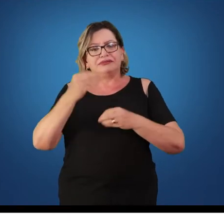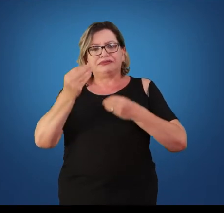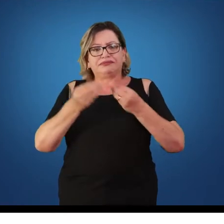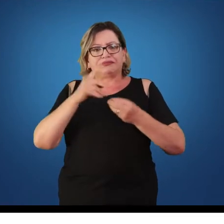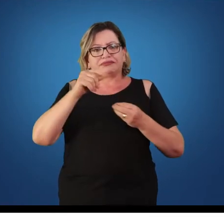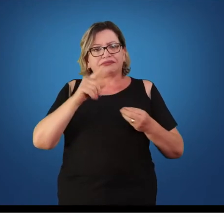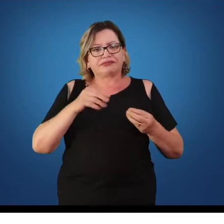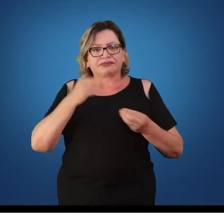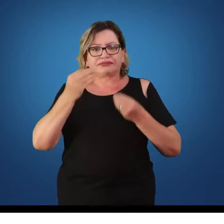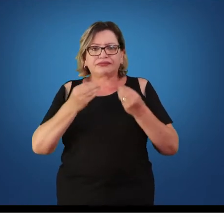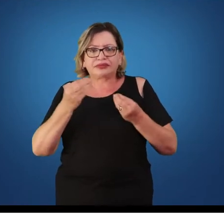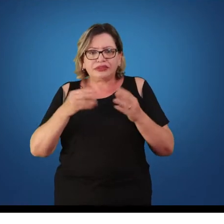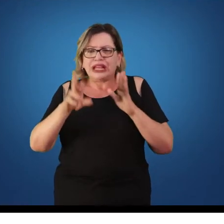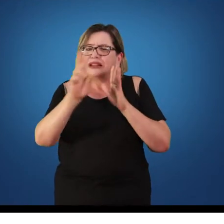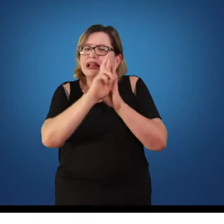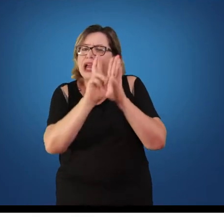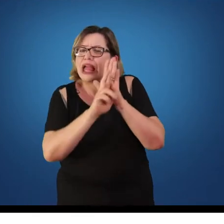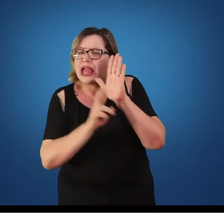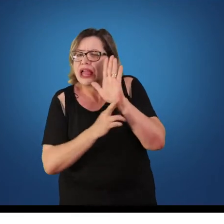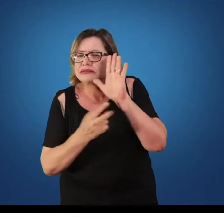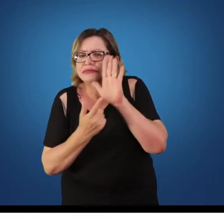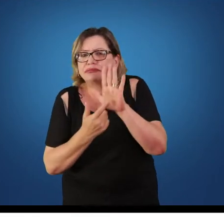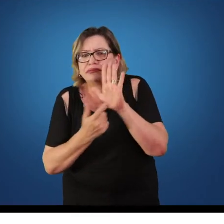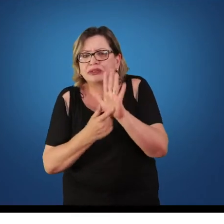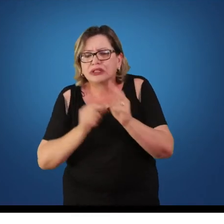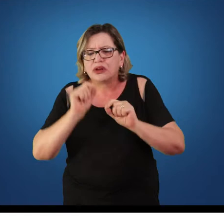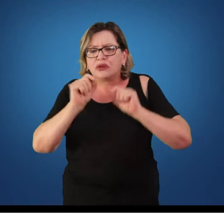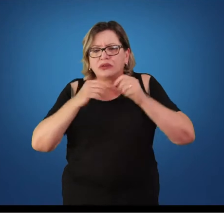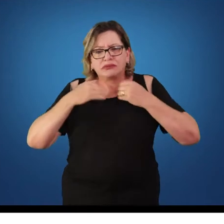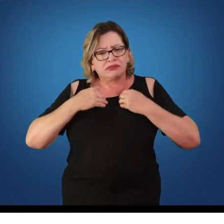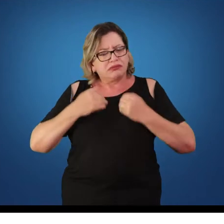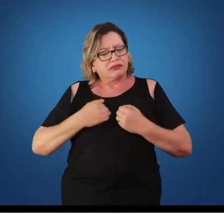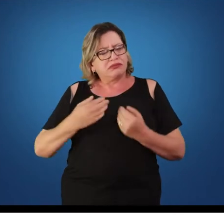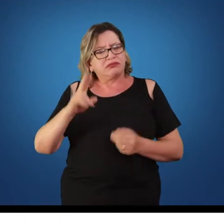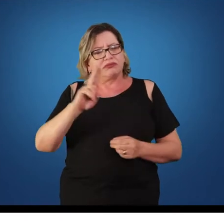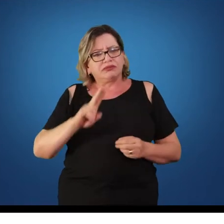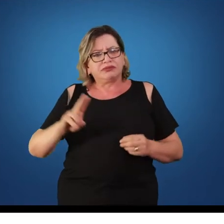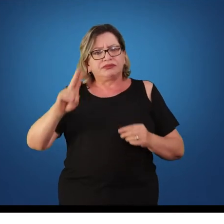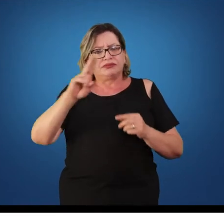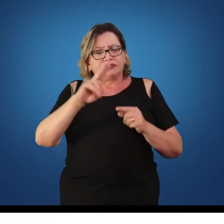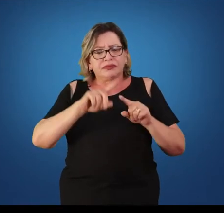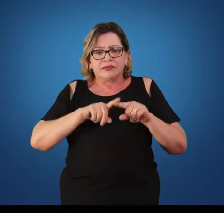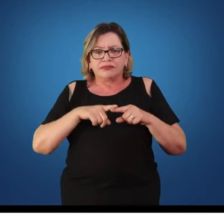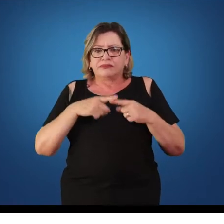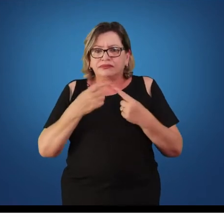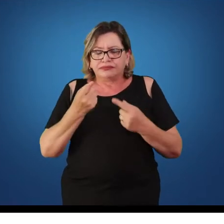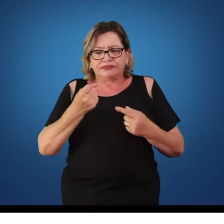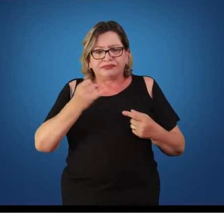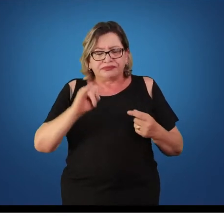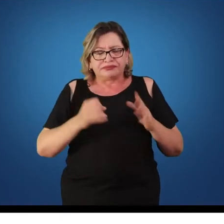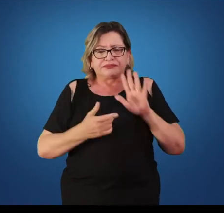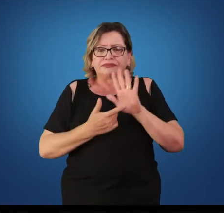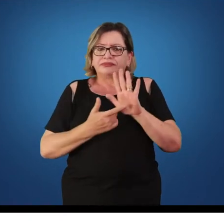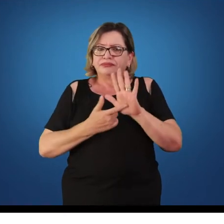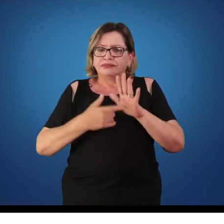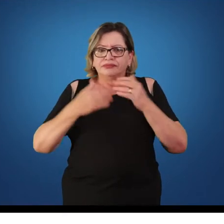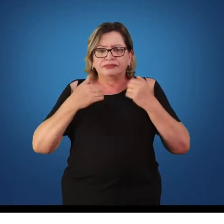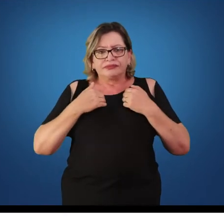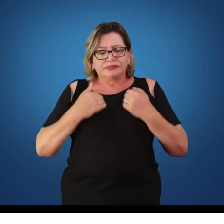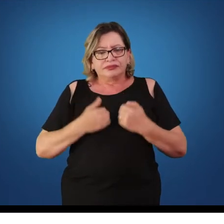quais são as principais regras, quais são os principais elementos corporais, mas, se partir dos elementos corporais, a gente pode dar uma vivência